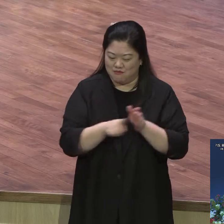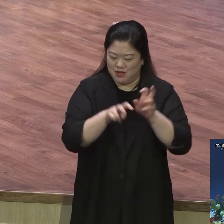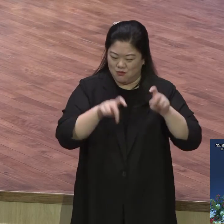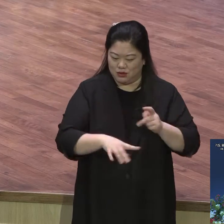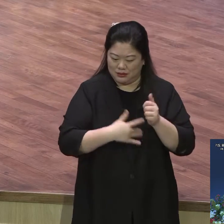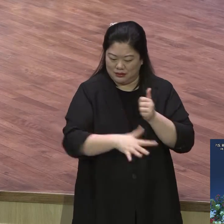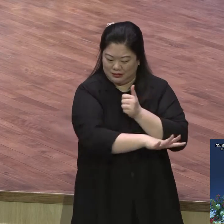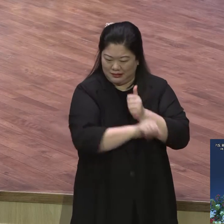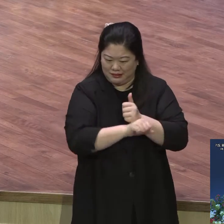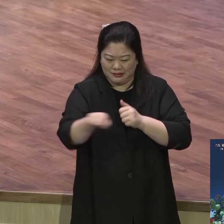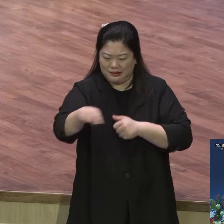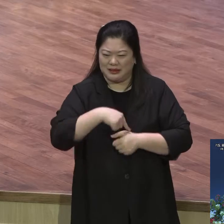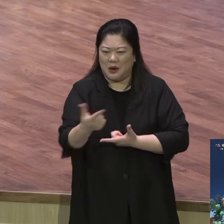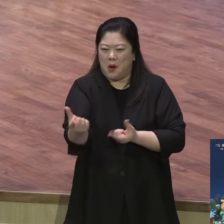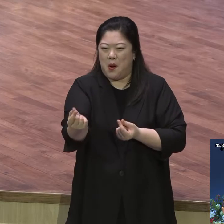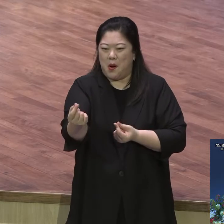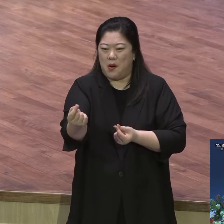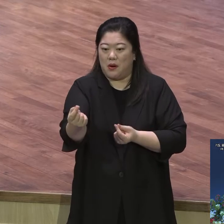뺏어버린 이 일에 최선을 다한다.